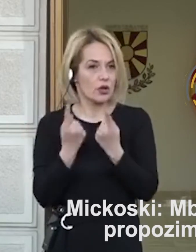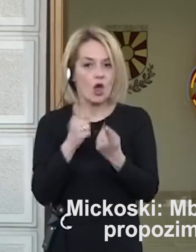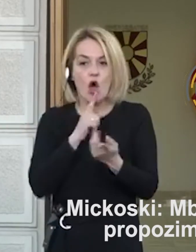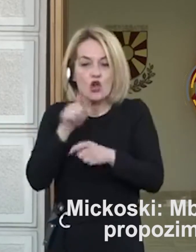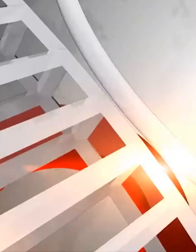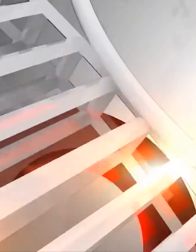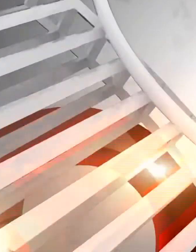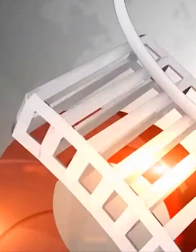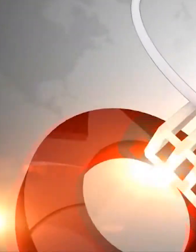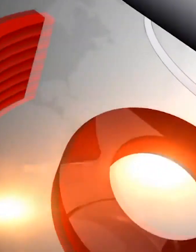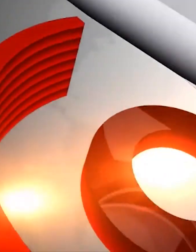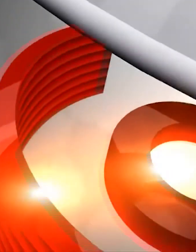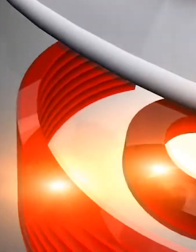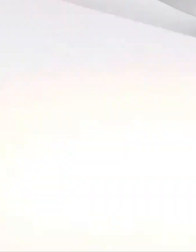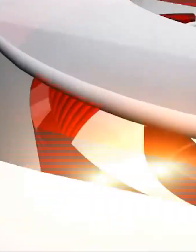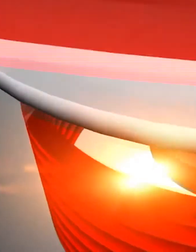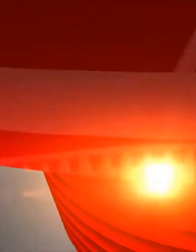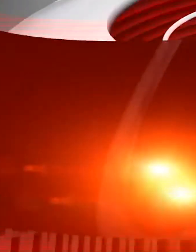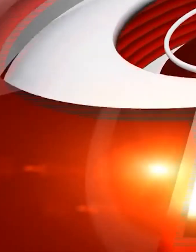би биле чекорит.